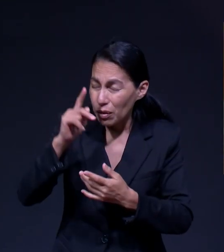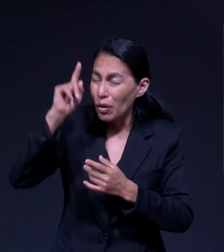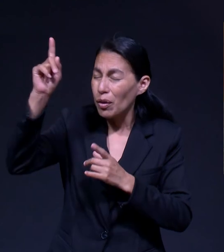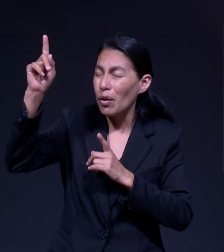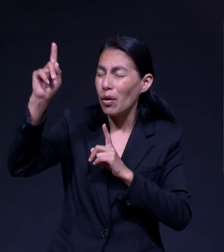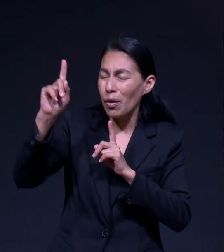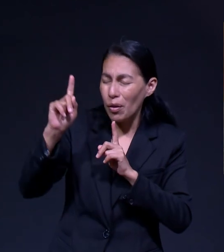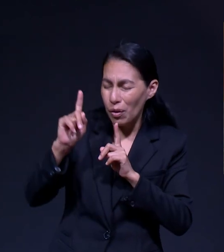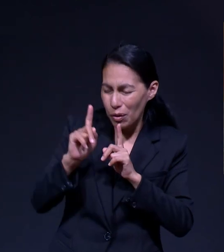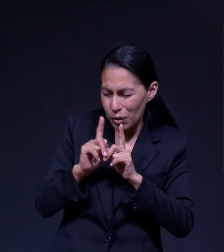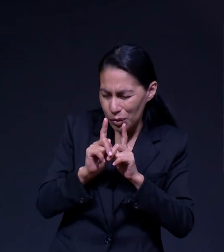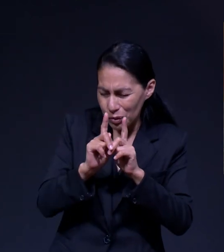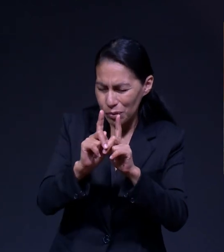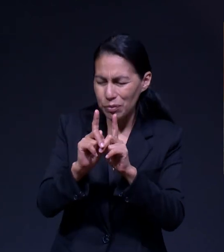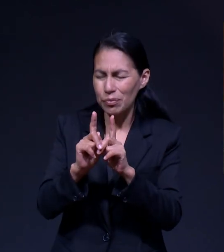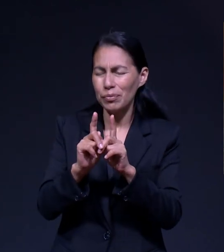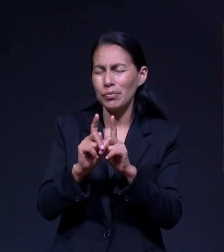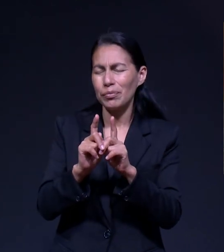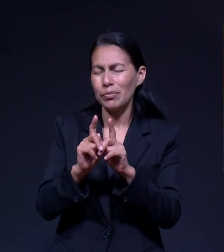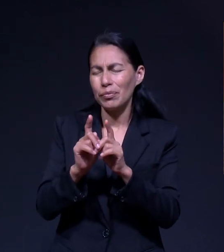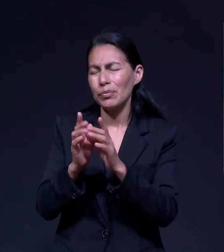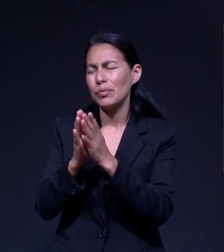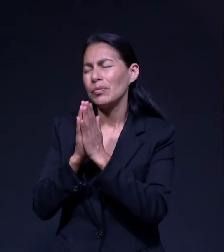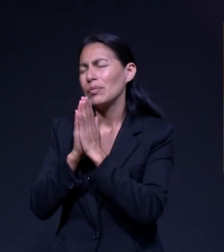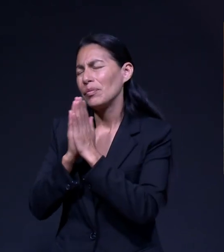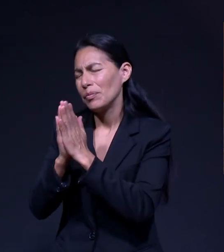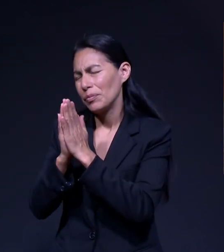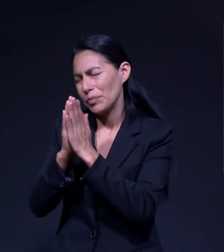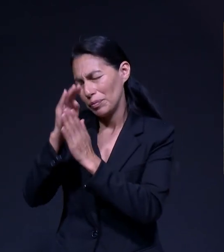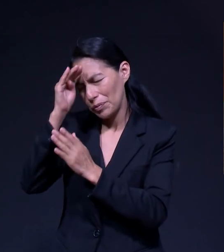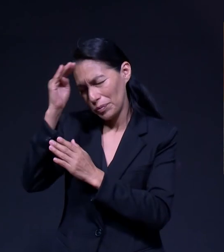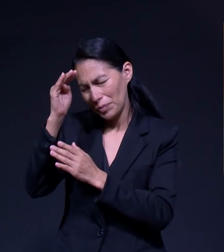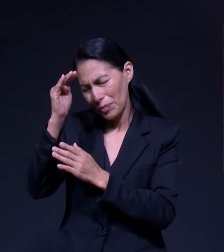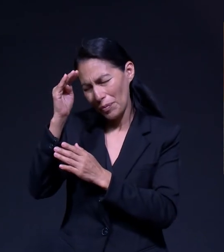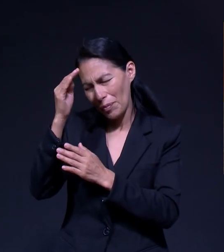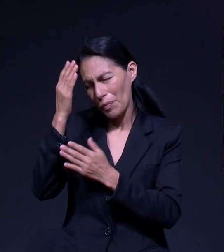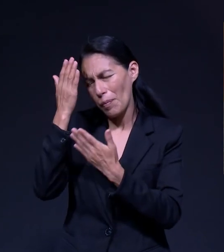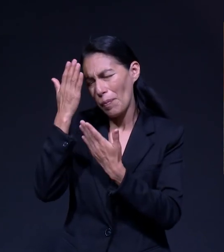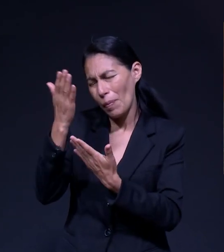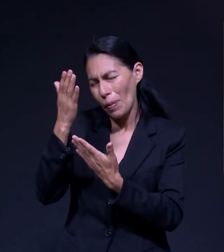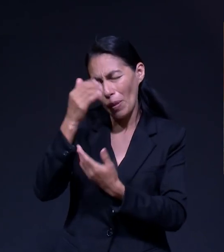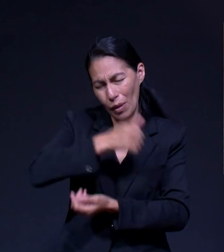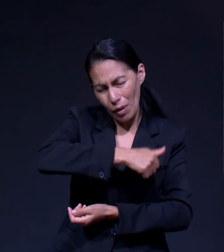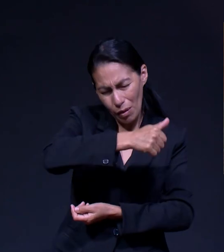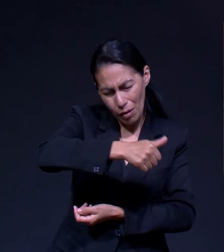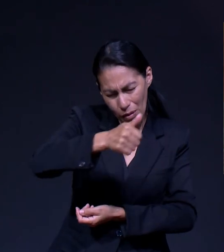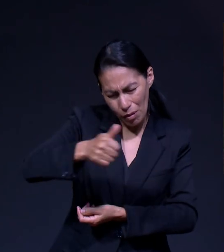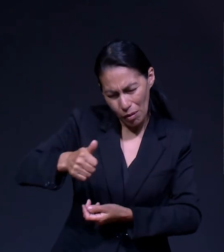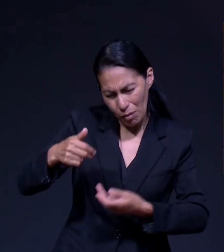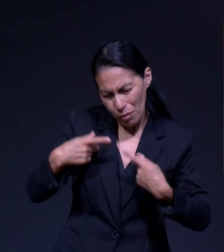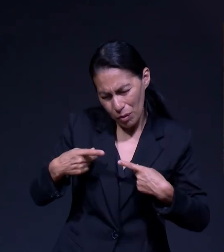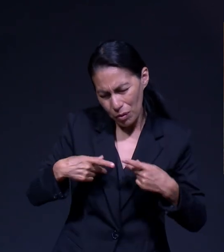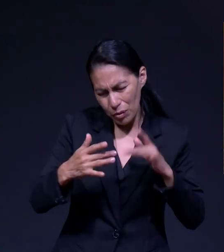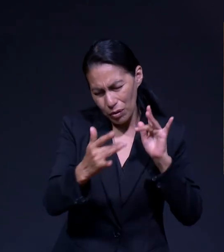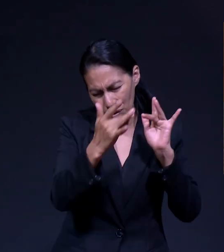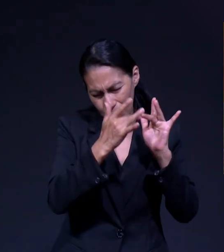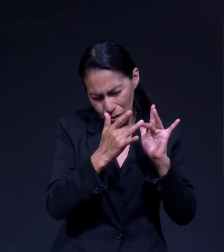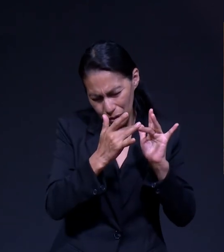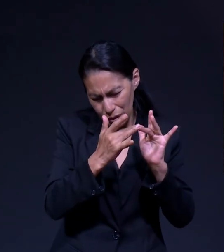tú te acercas a nosotros. Amén. Te pido que ayudes a estas personas que están viendo el programa a que puedan